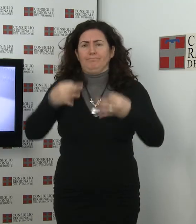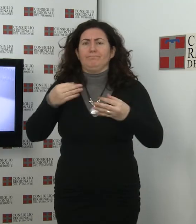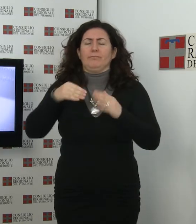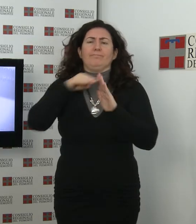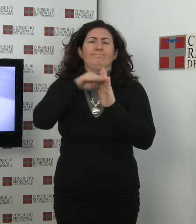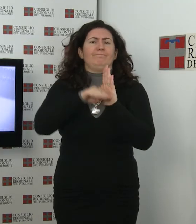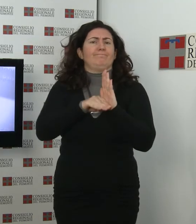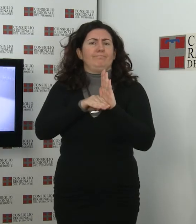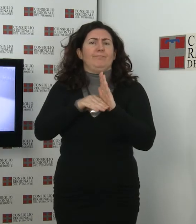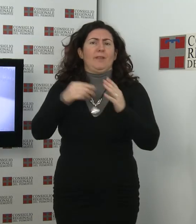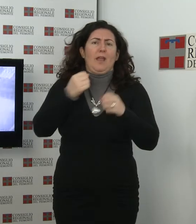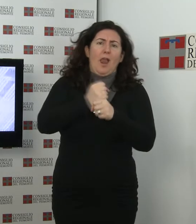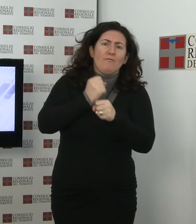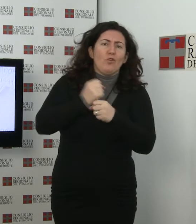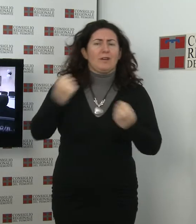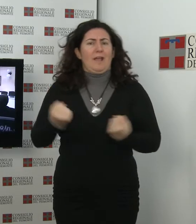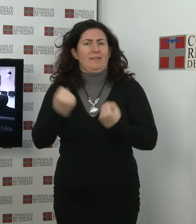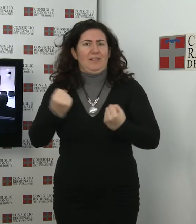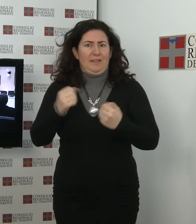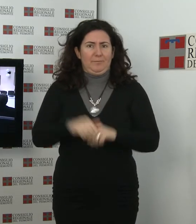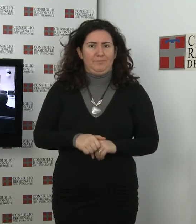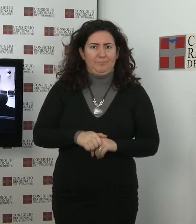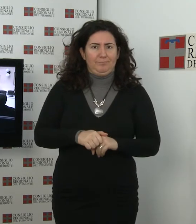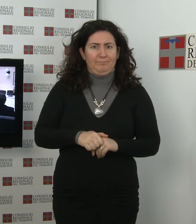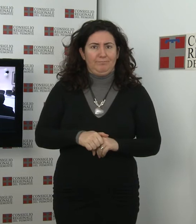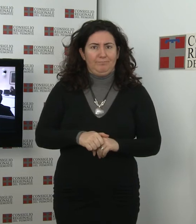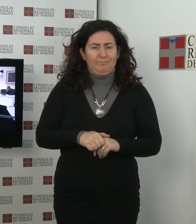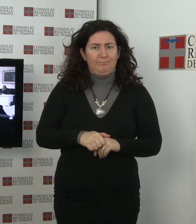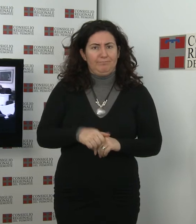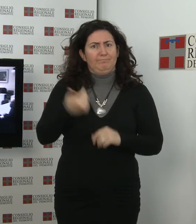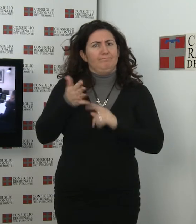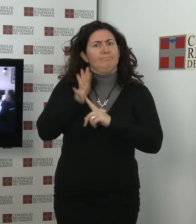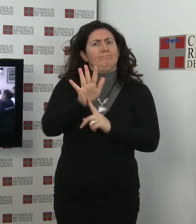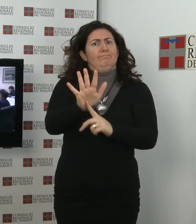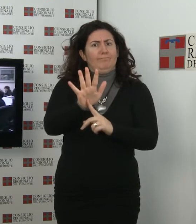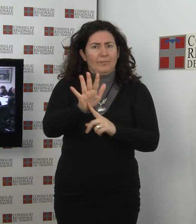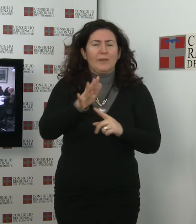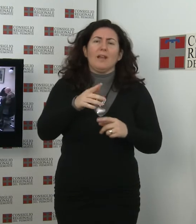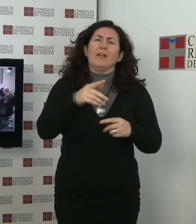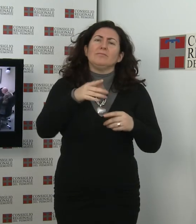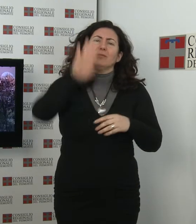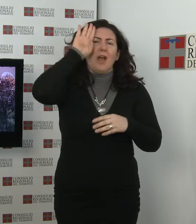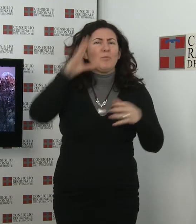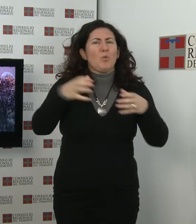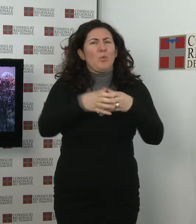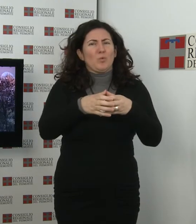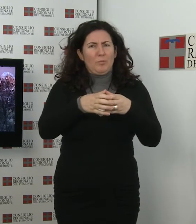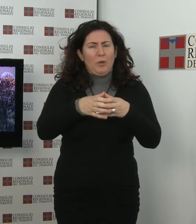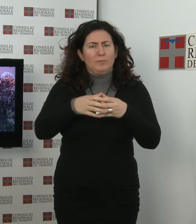In primo piano La conferenza dei Capigruppo, dopo la sentenza del Tribunale amministrativo regionale TAR che